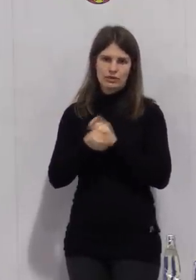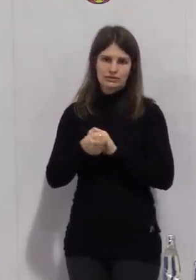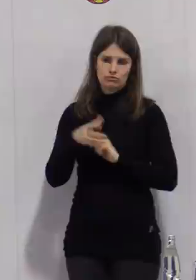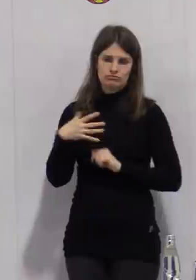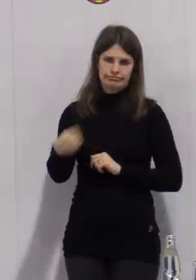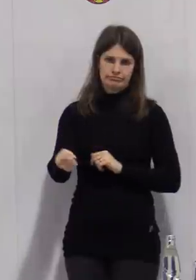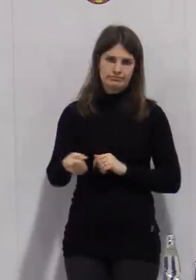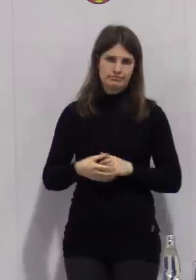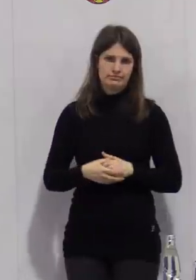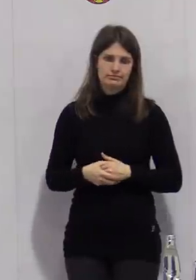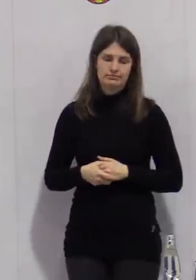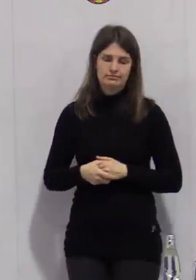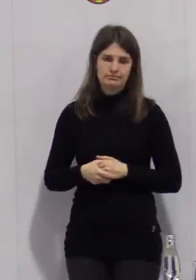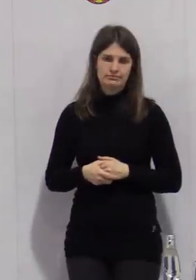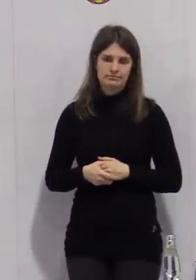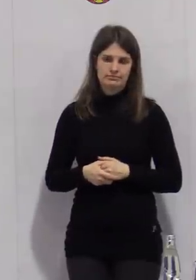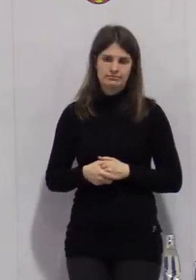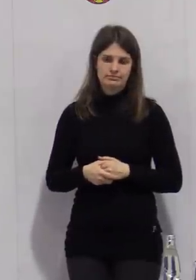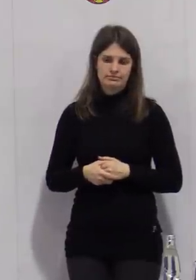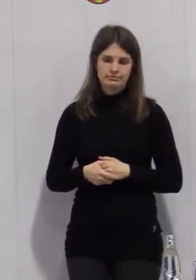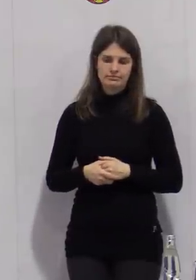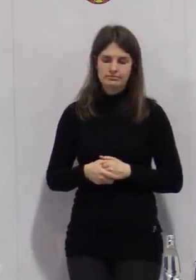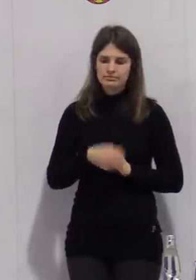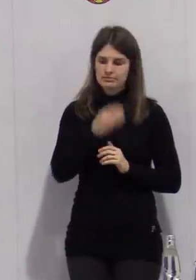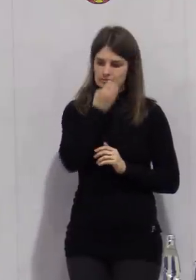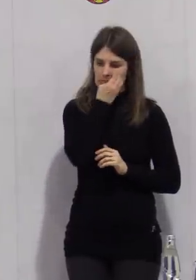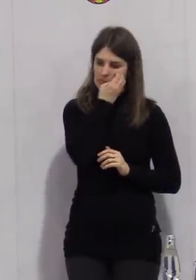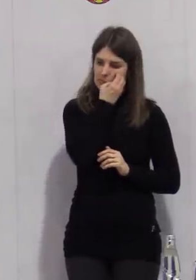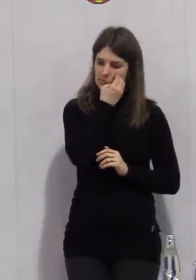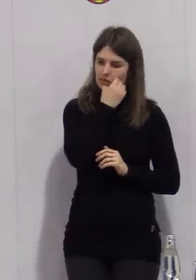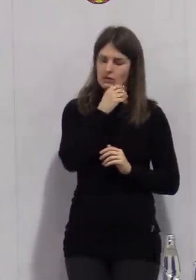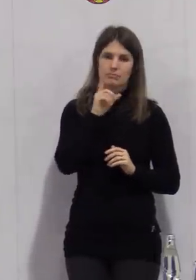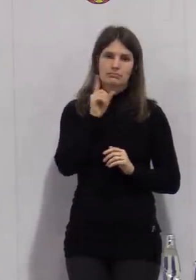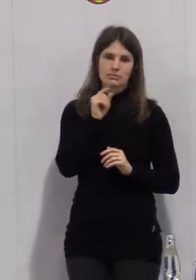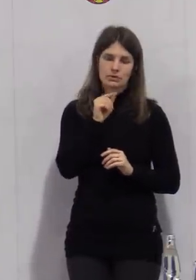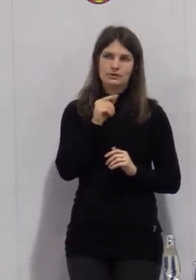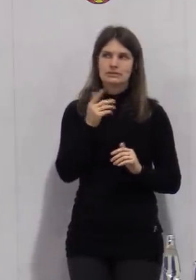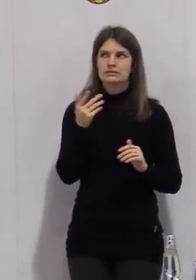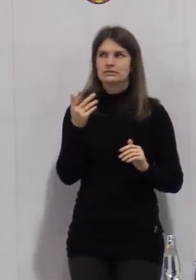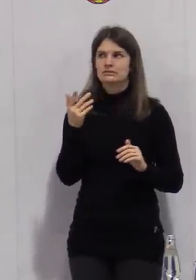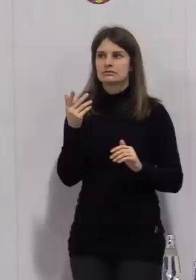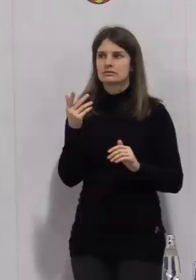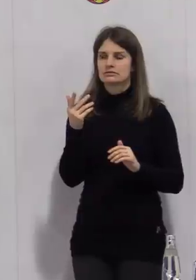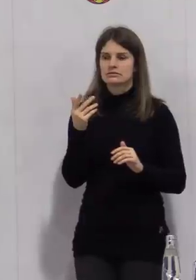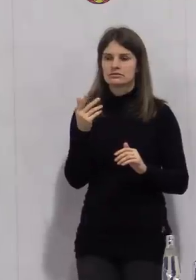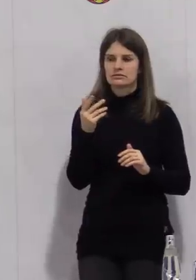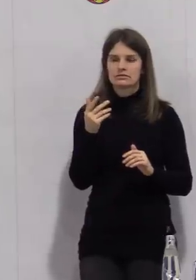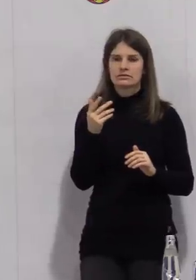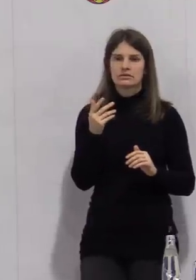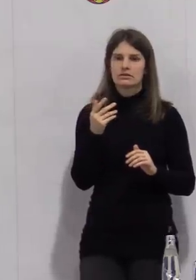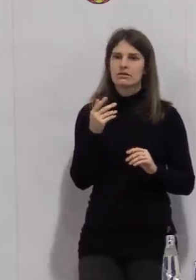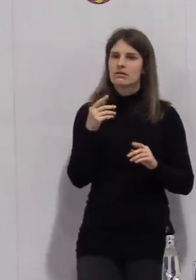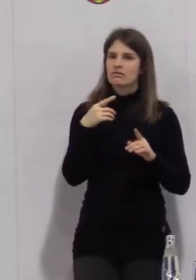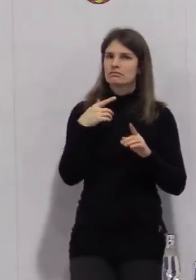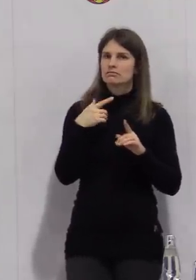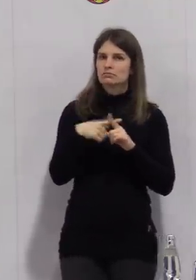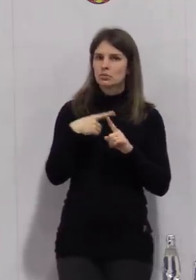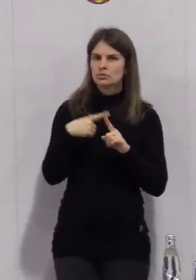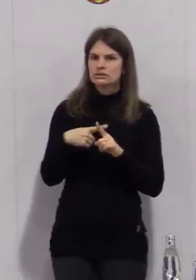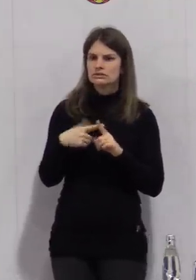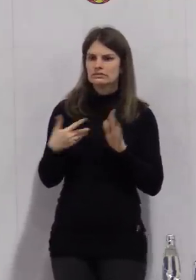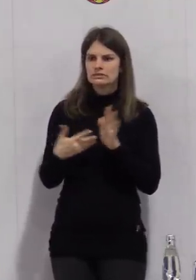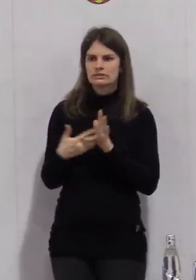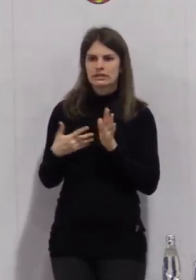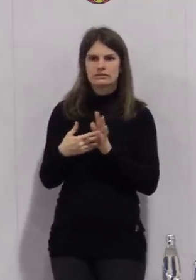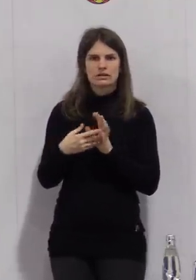festzustellen, dass die Positivtestung häufig verlängert ist, also länger als